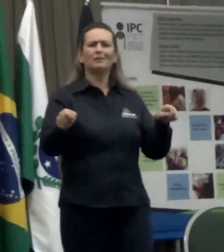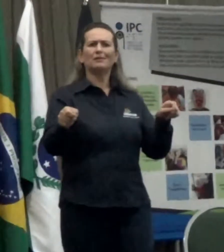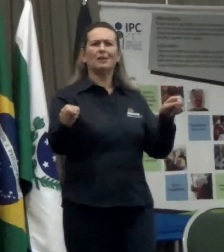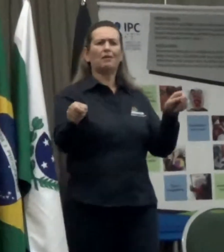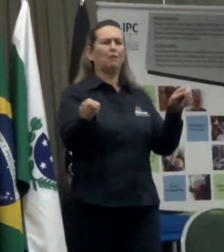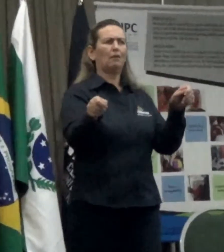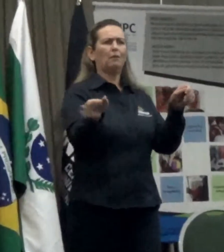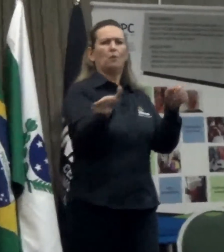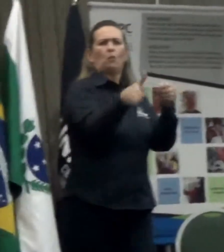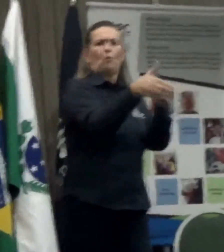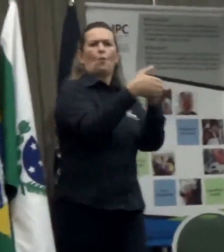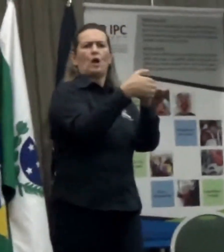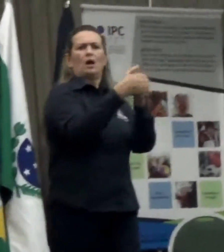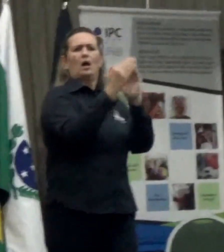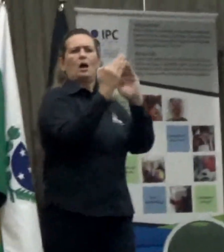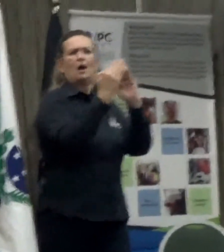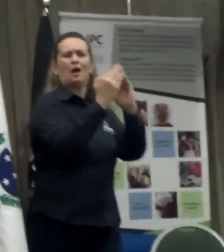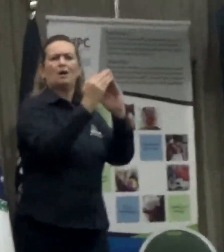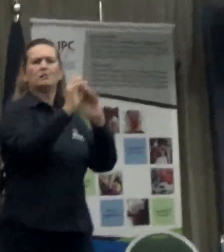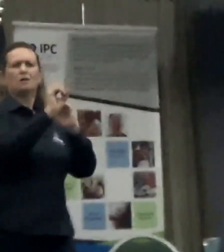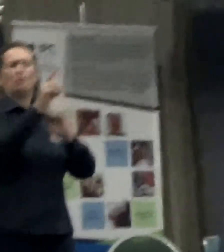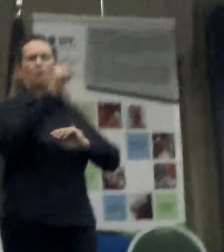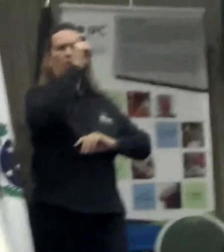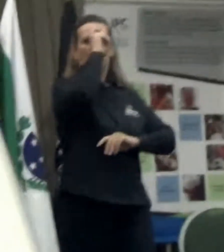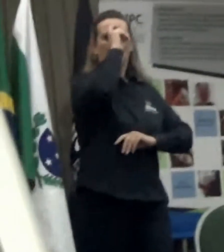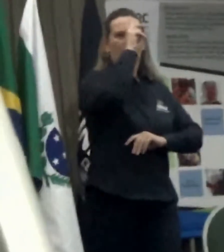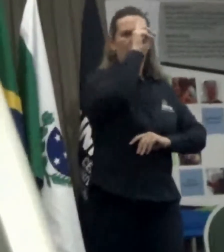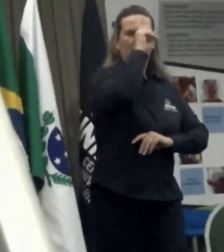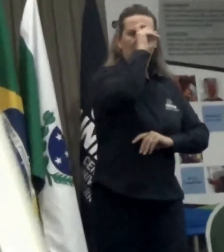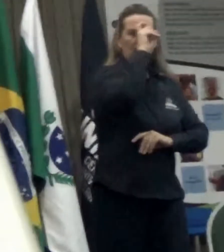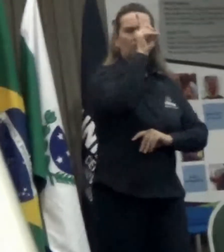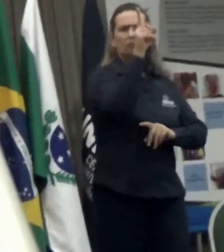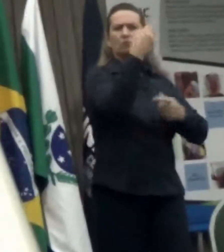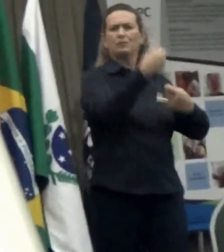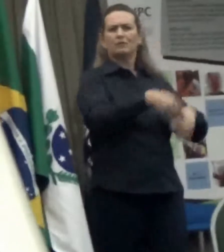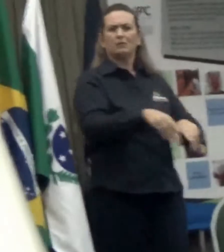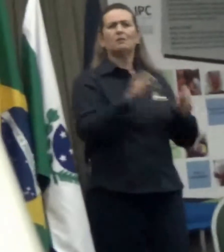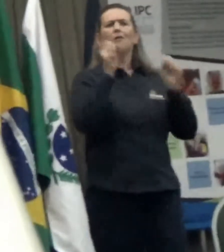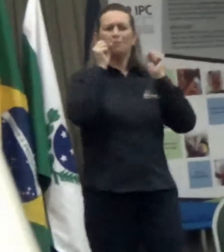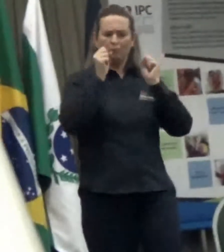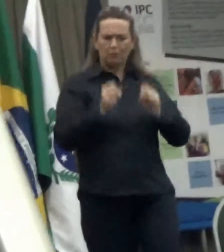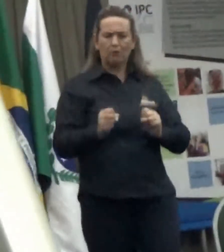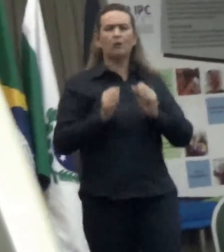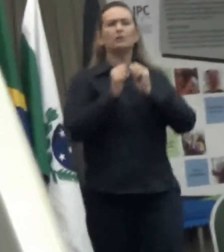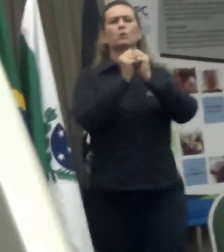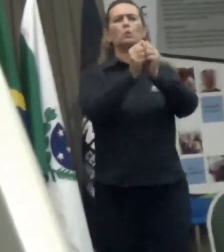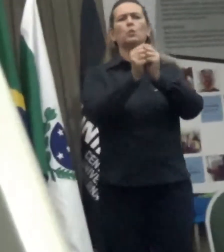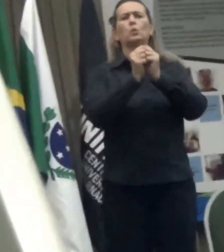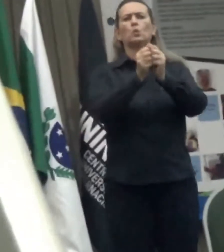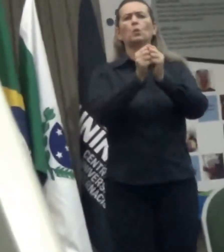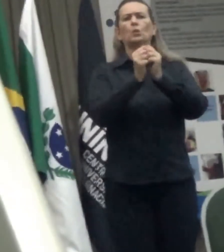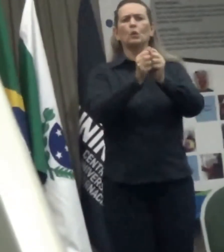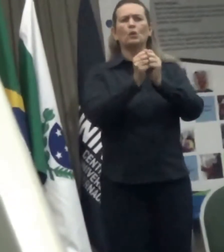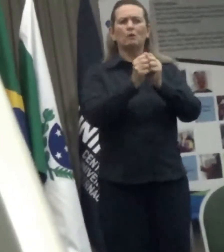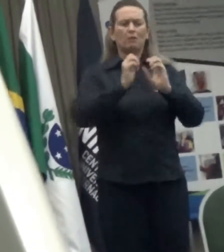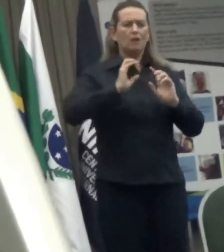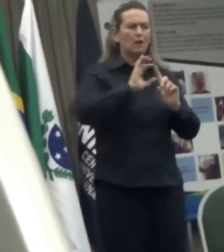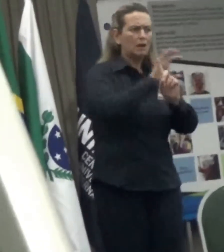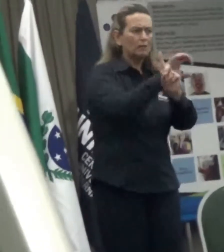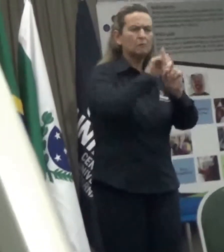Mas, de qualquer forma, ainda havia a peça da absoluta incapacidade com qualquer pessoa com deficiência mental ou intelectual.